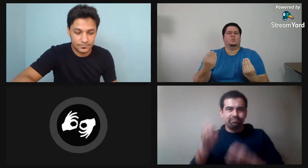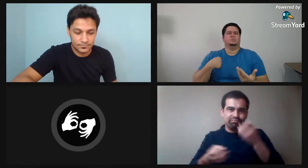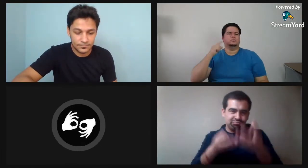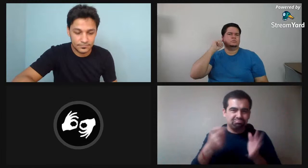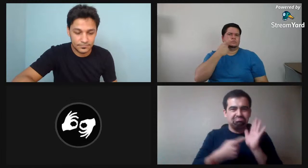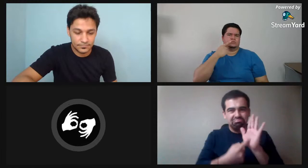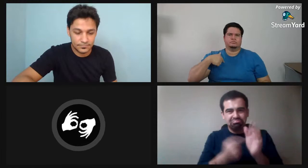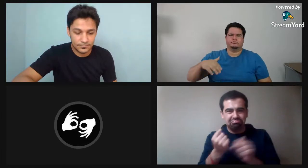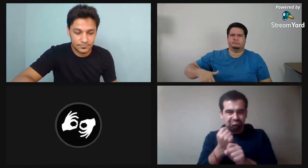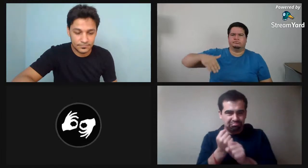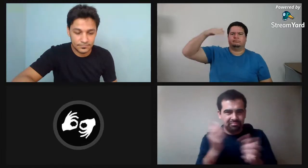y conversamos lenguas.